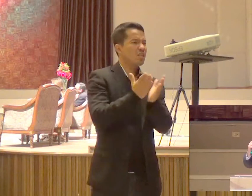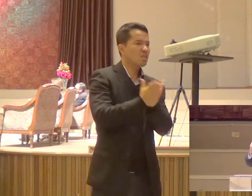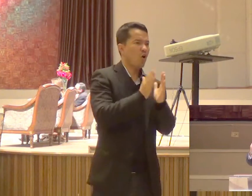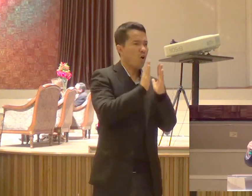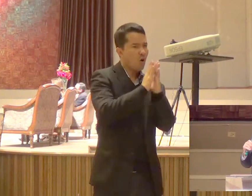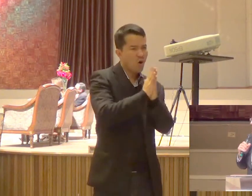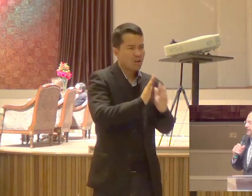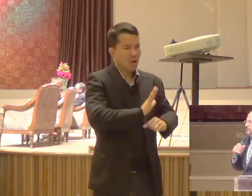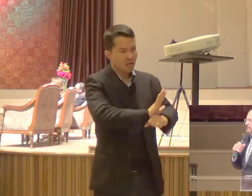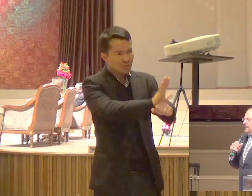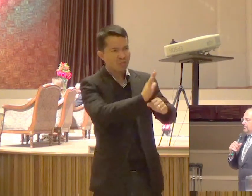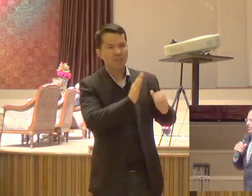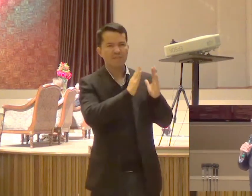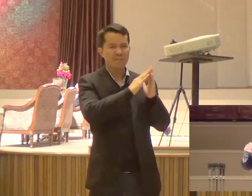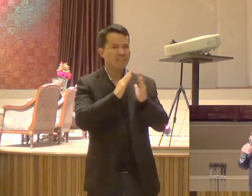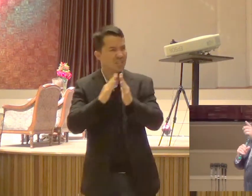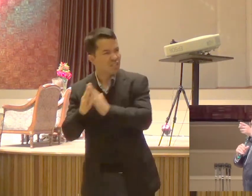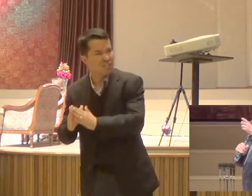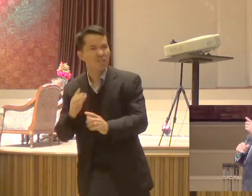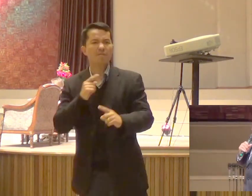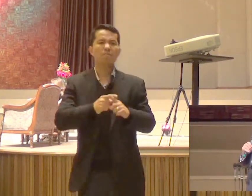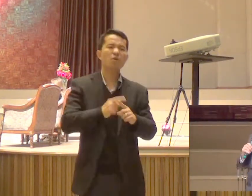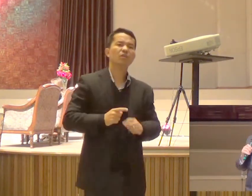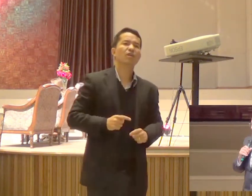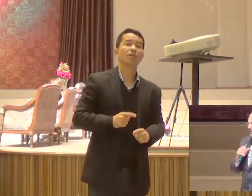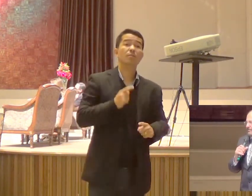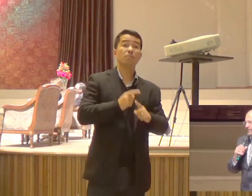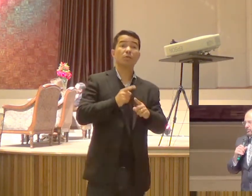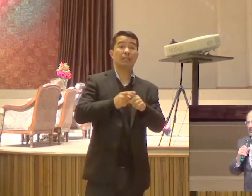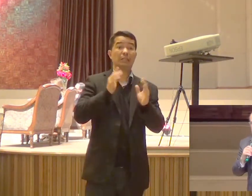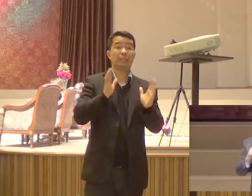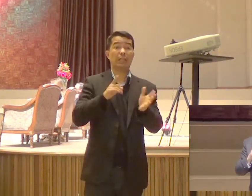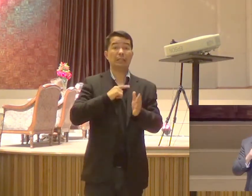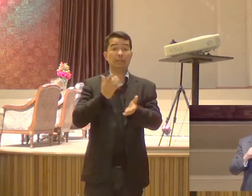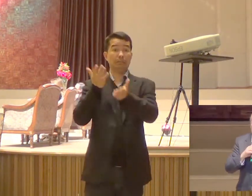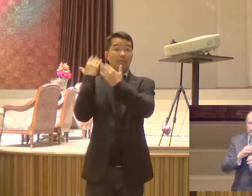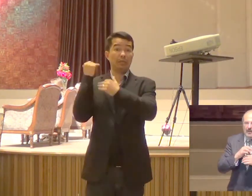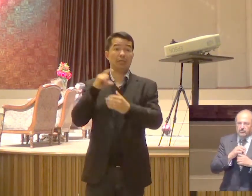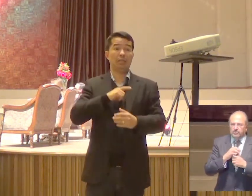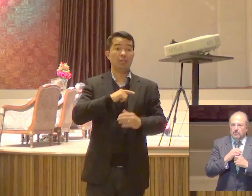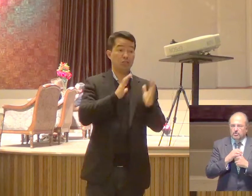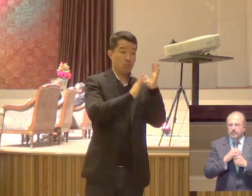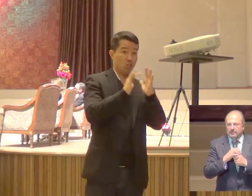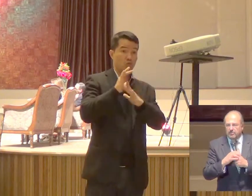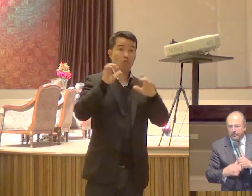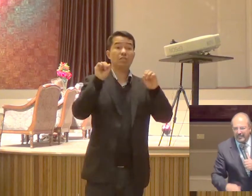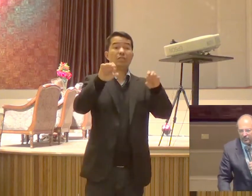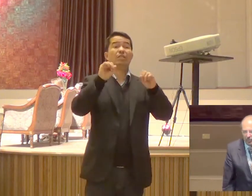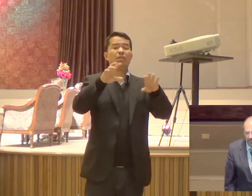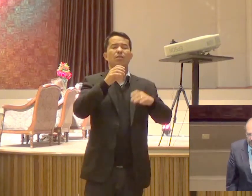Anunciar a paz Porque aprenderam Lá na bem-aventurança Que bem-aventurados São os pacificadores